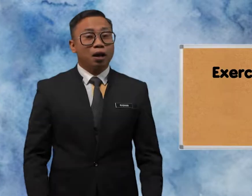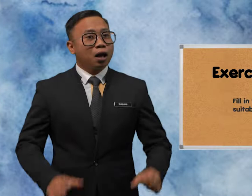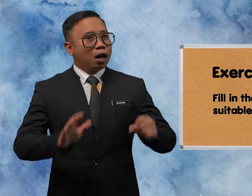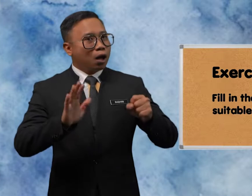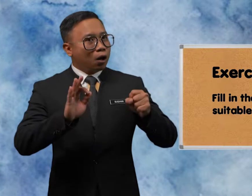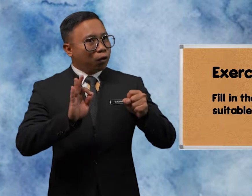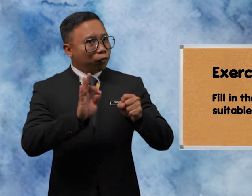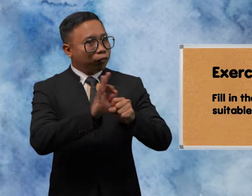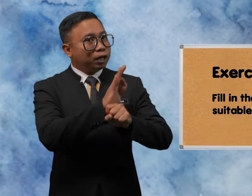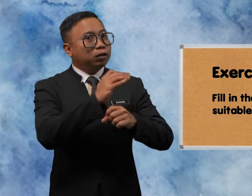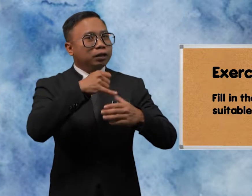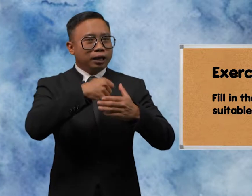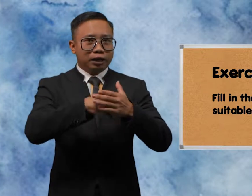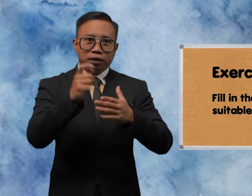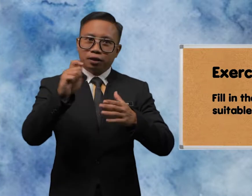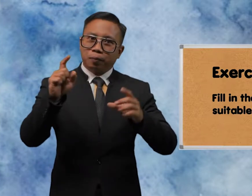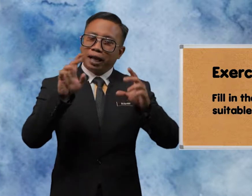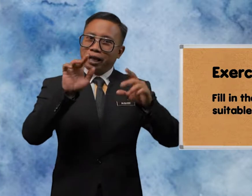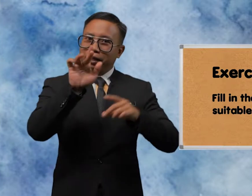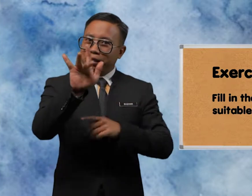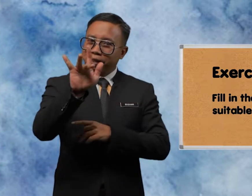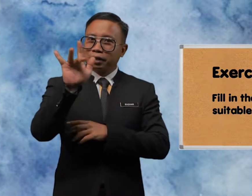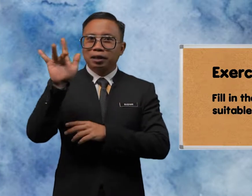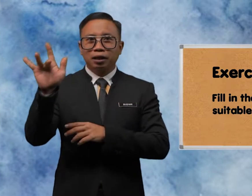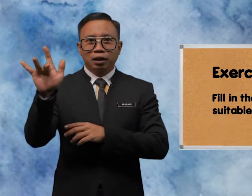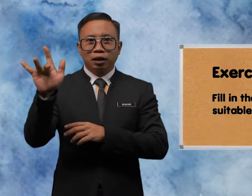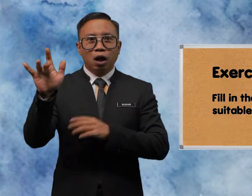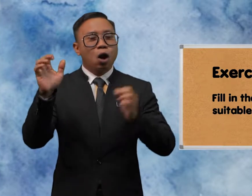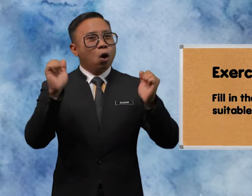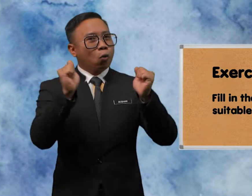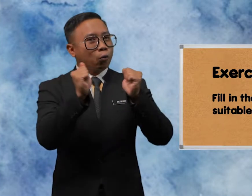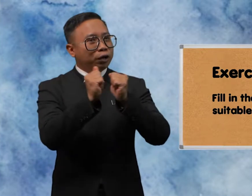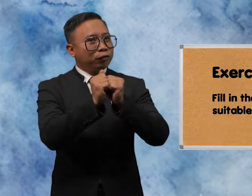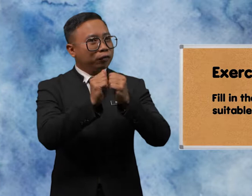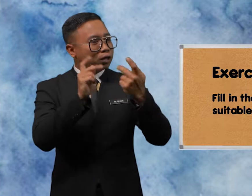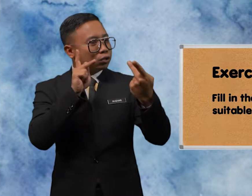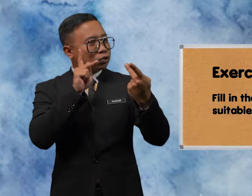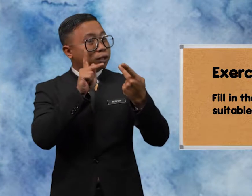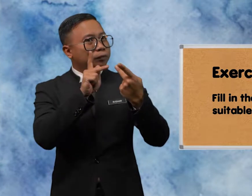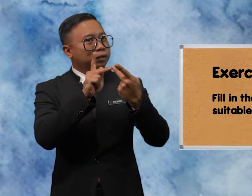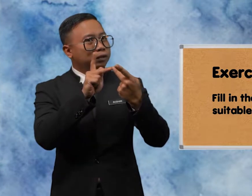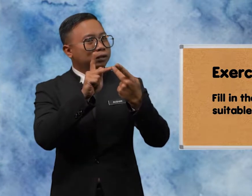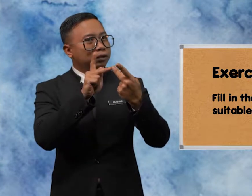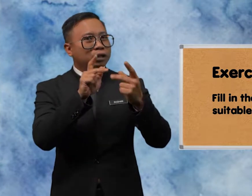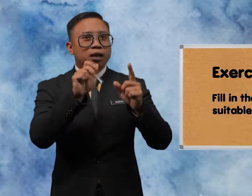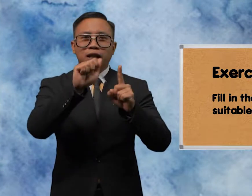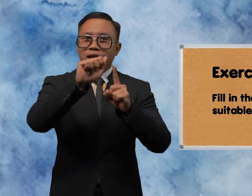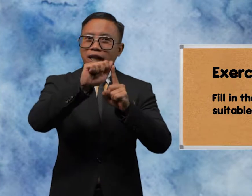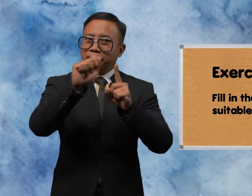Fill Fill In the blank With Sweetable Letter